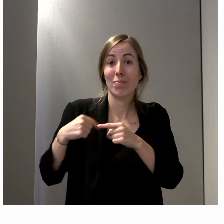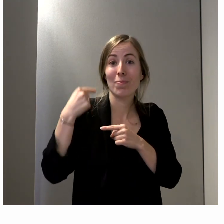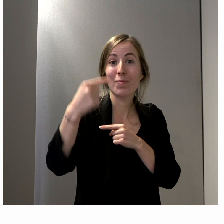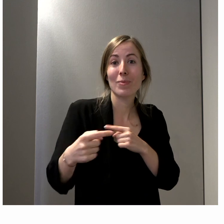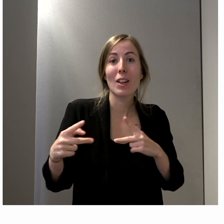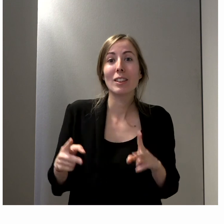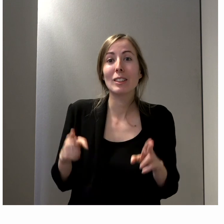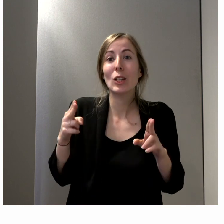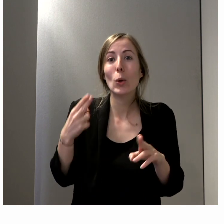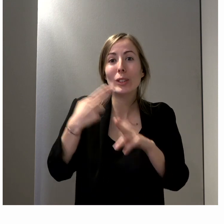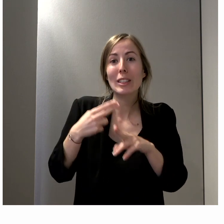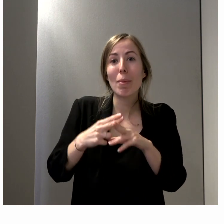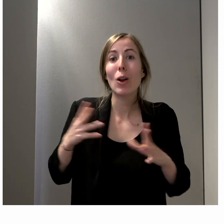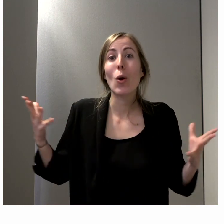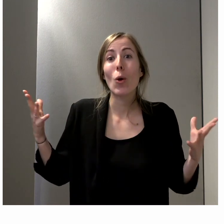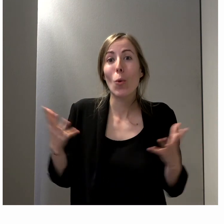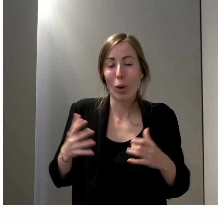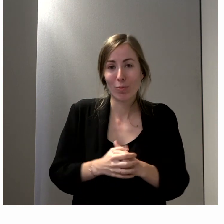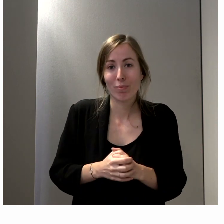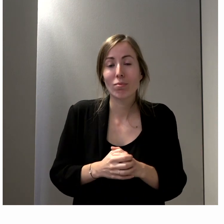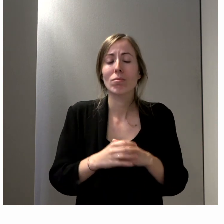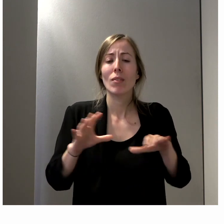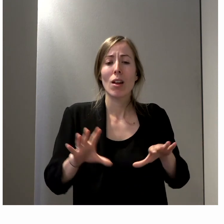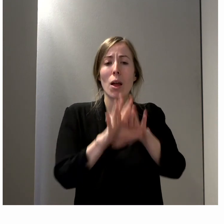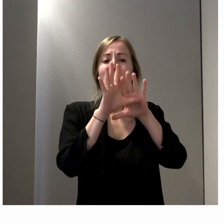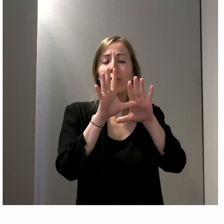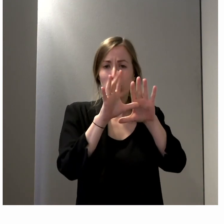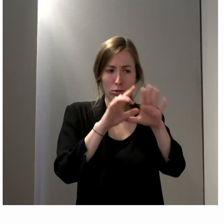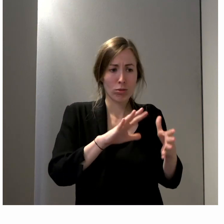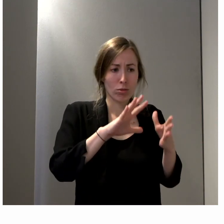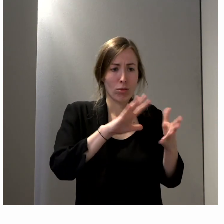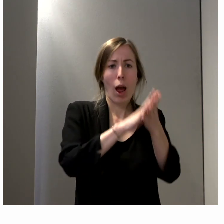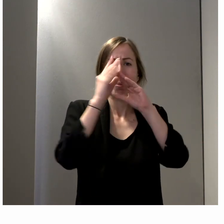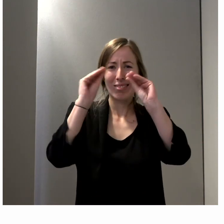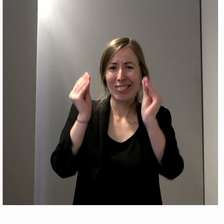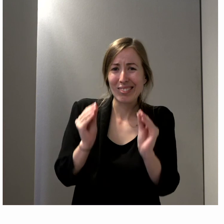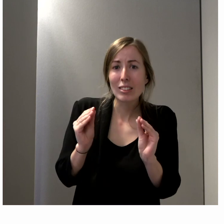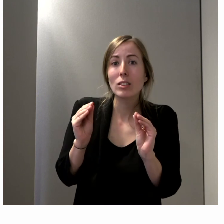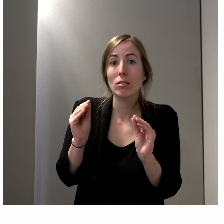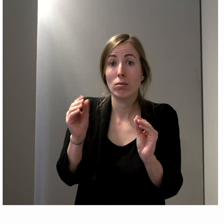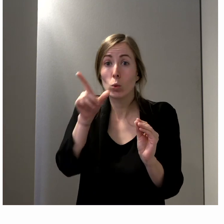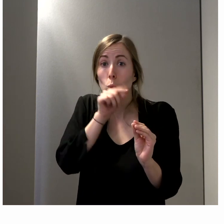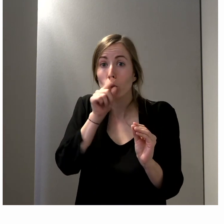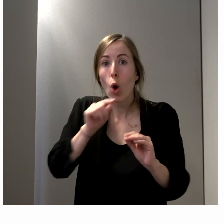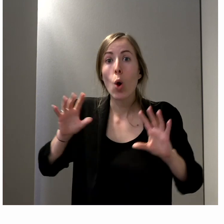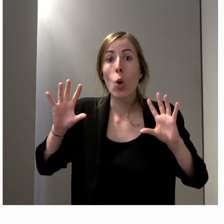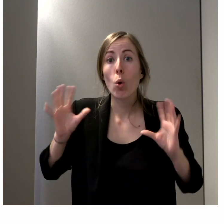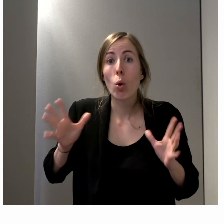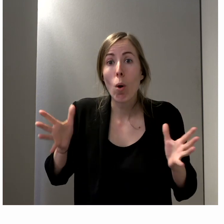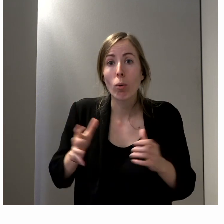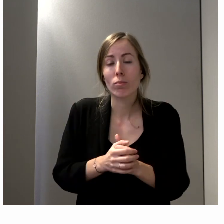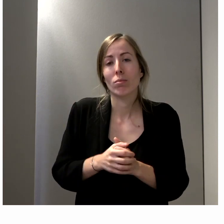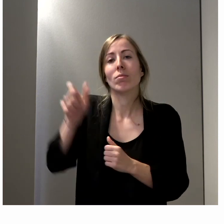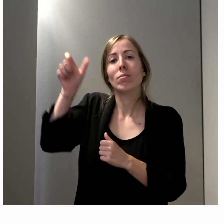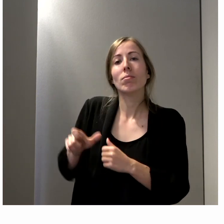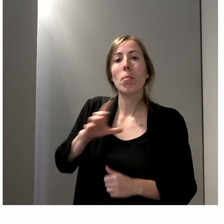une séquence qui s'intitule « Comment décrire une image sur Twitter ? » Elle sera animée par Cathy Durand qui est une experte